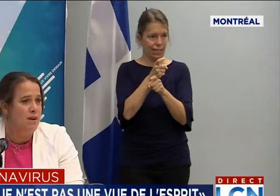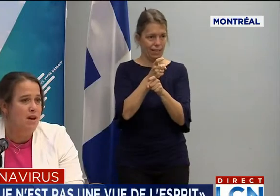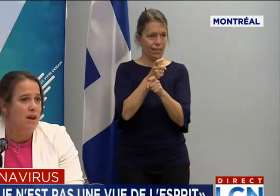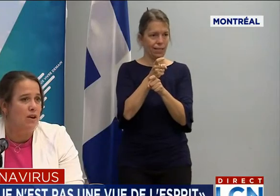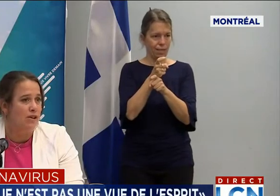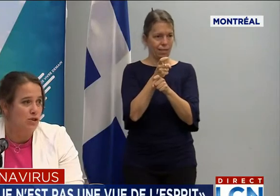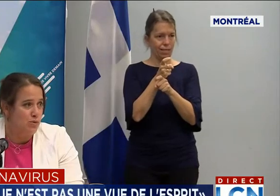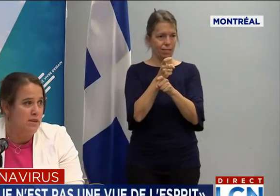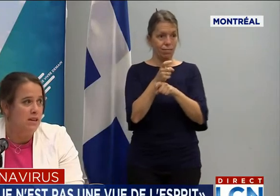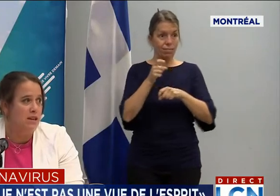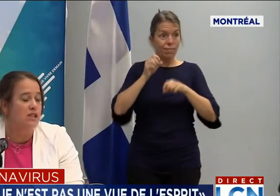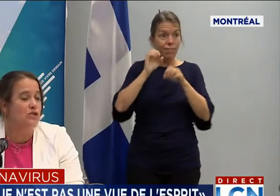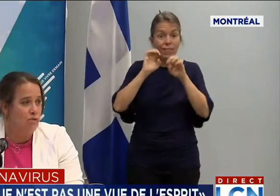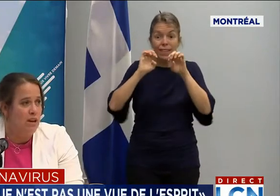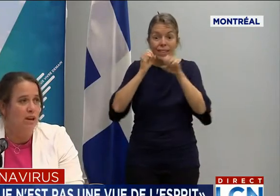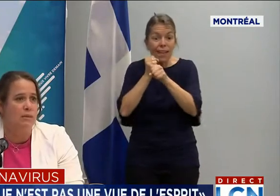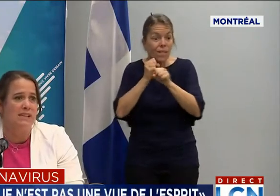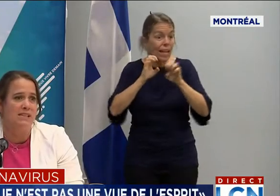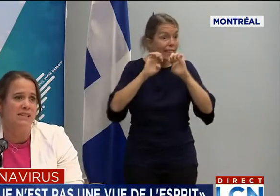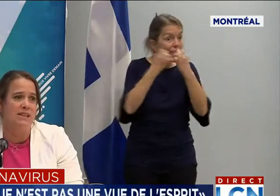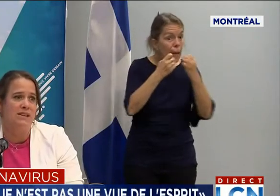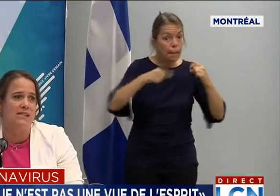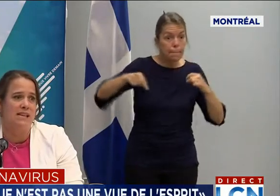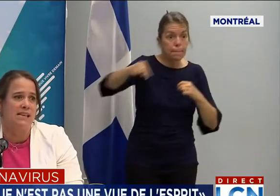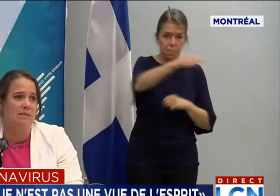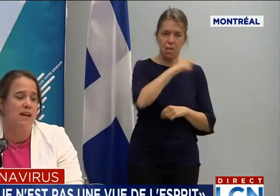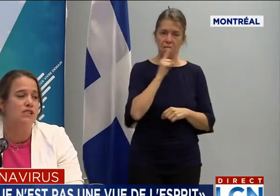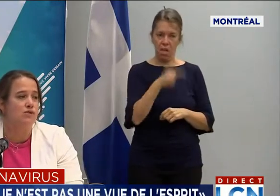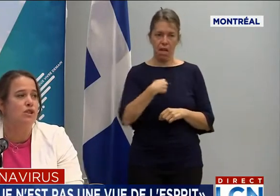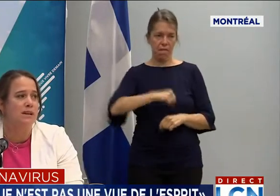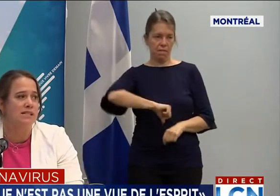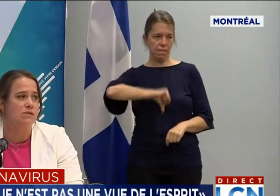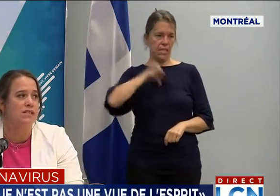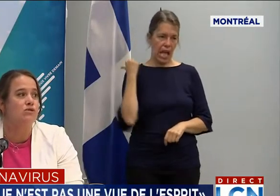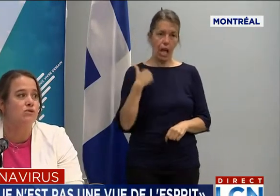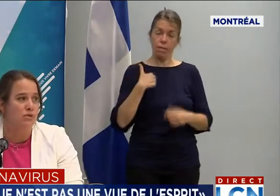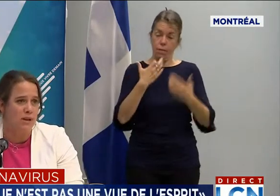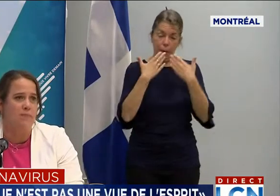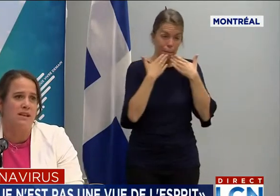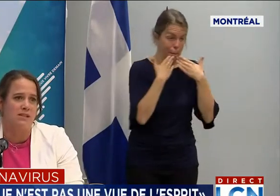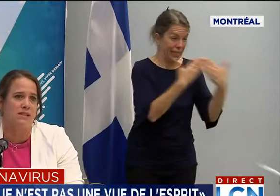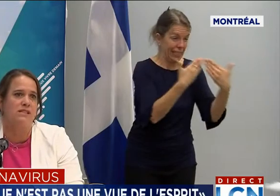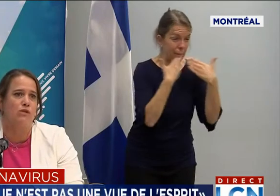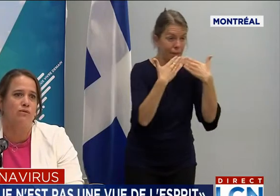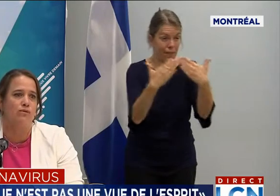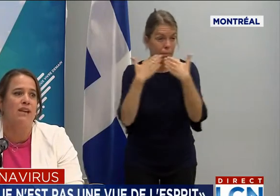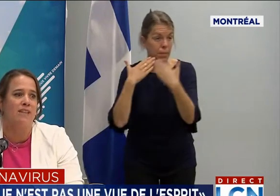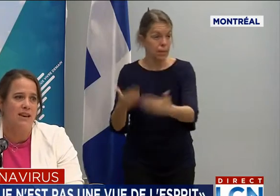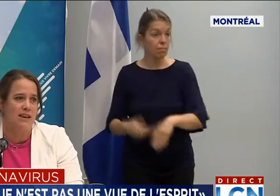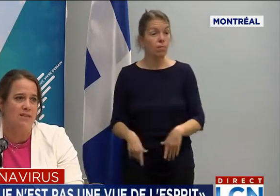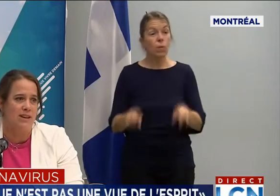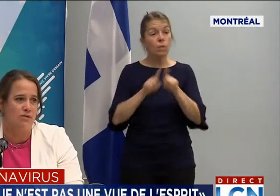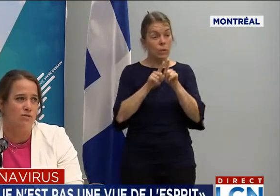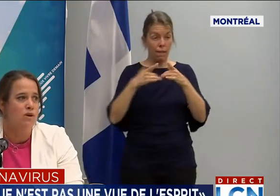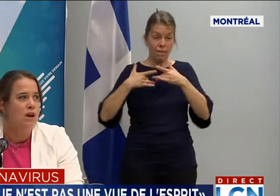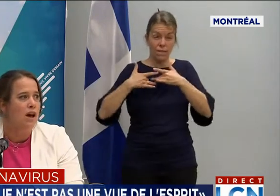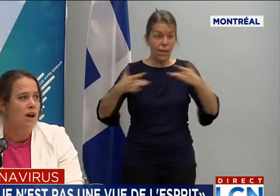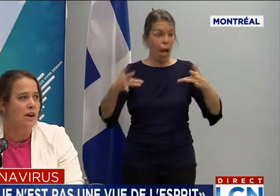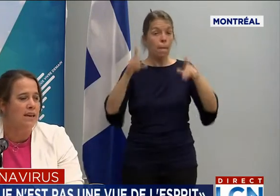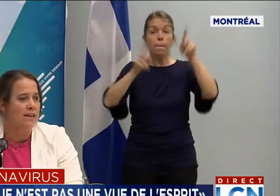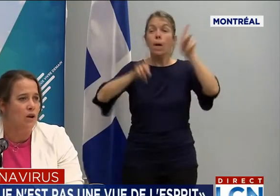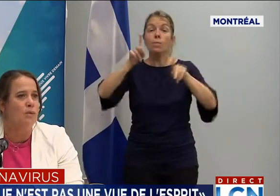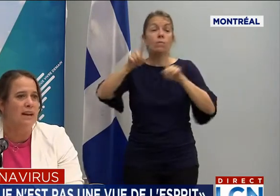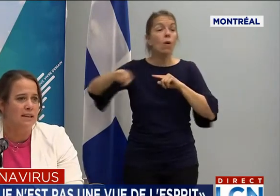équipes. Je suis... et je veux les remercier sincèrement. Et je veux remercier aussi toutes les personnes qui sont venues travailler avec nous